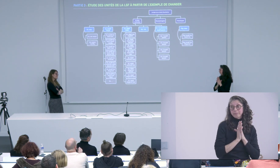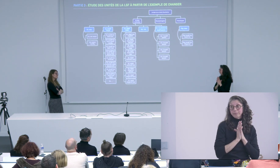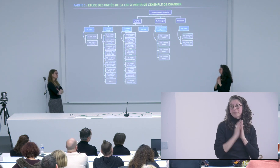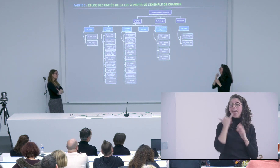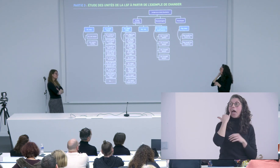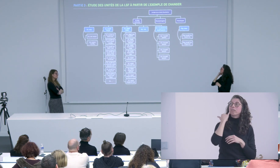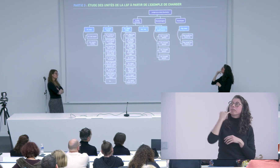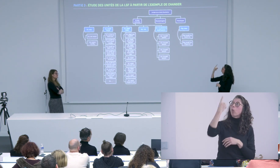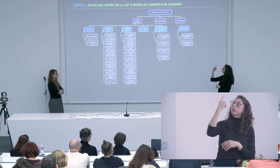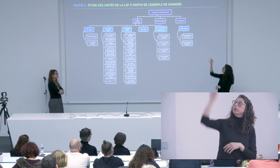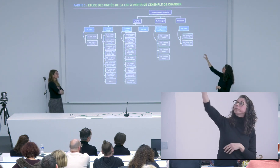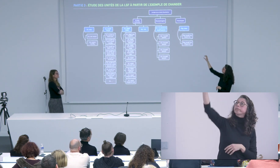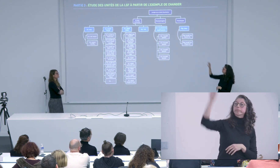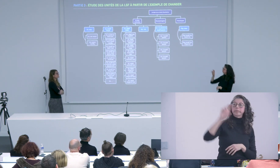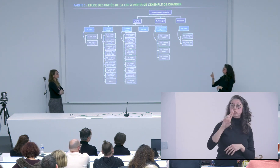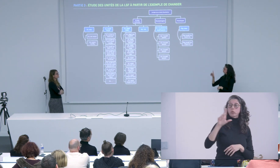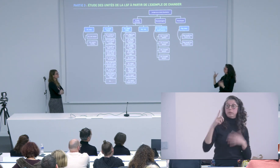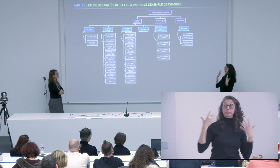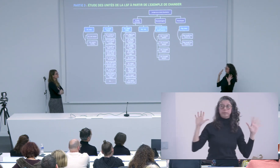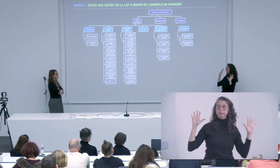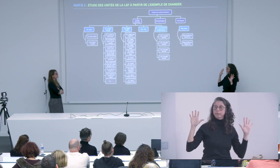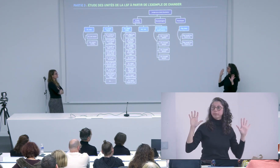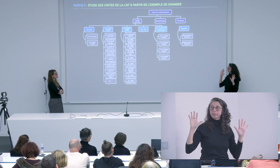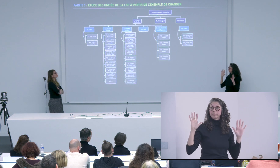aider peut-être après à l'écrit aussi finalement